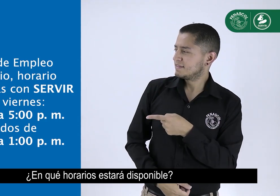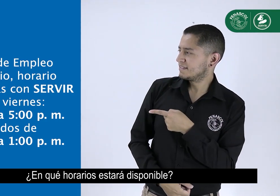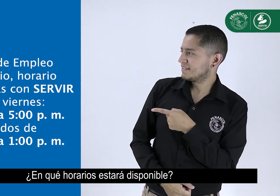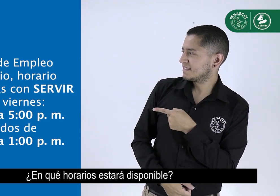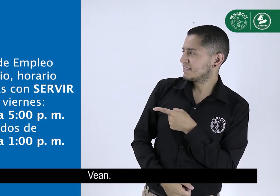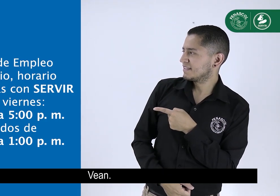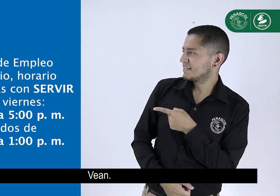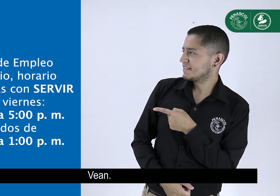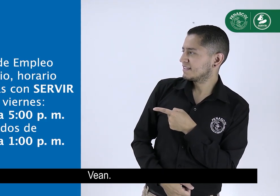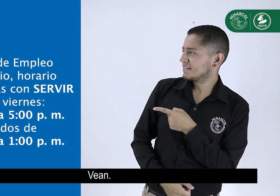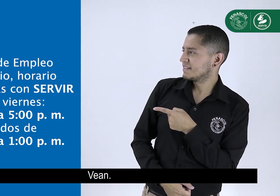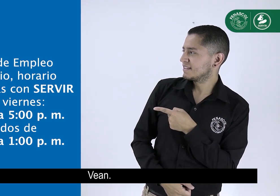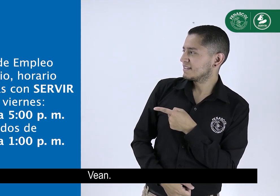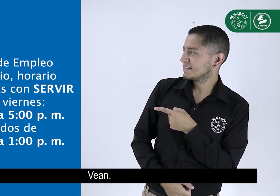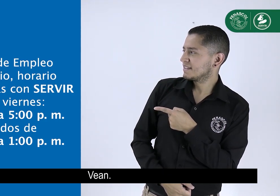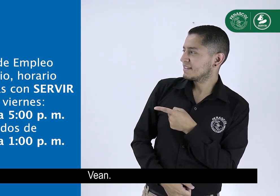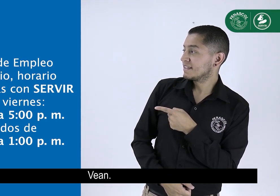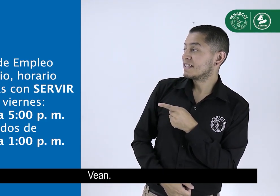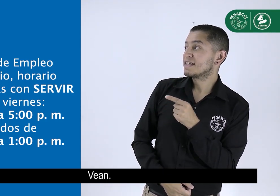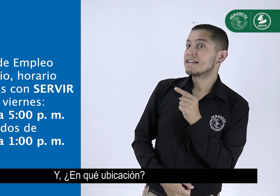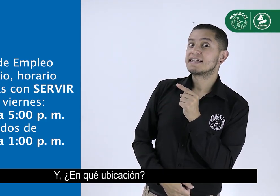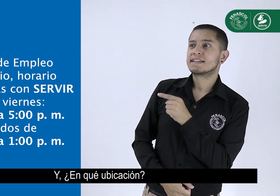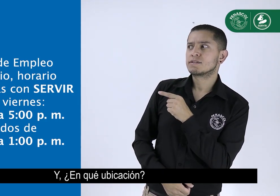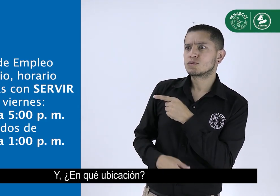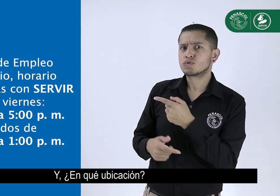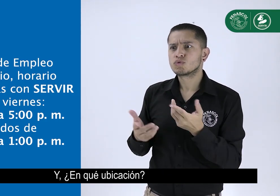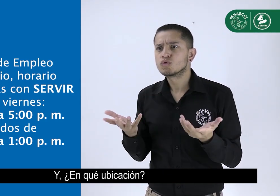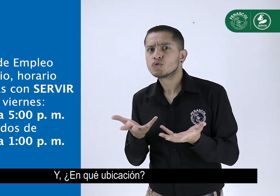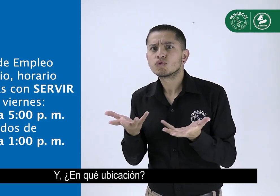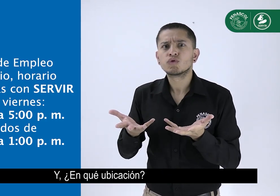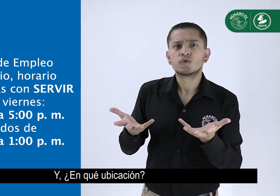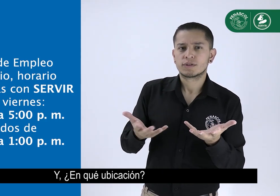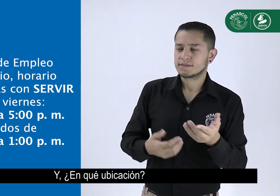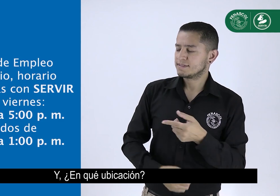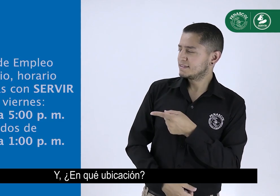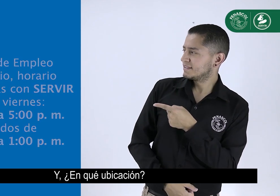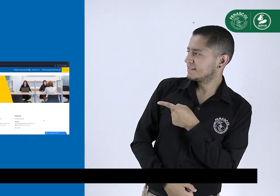disponible? Vean. ¿Y en qué ubicación? ¿Y